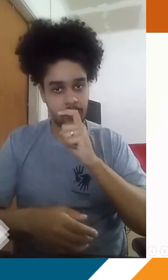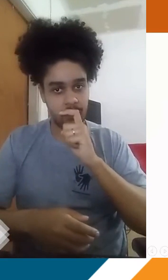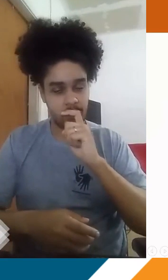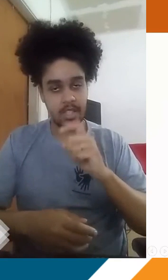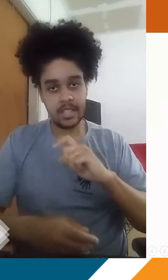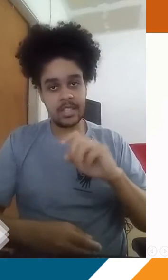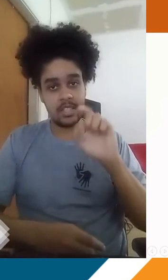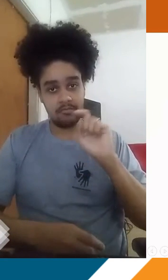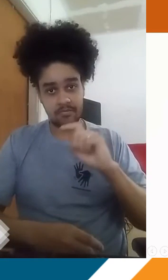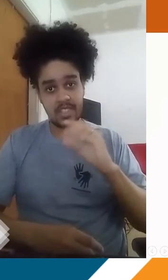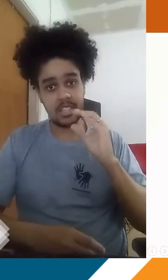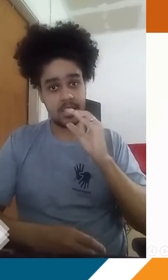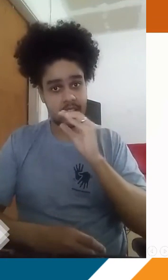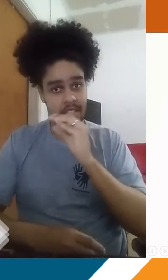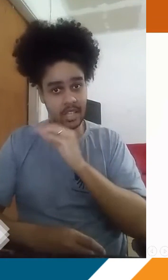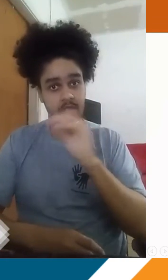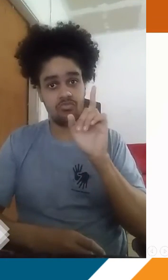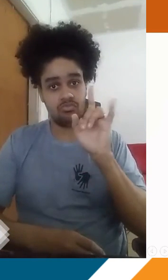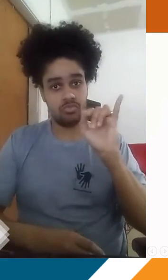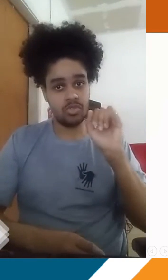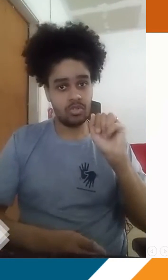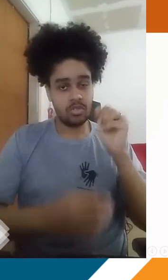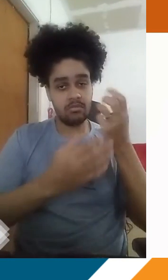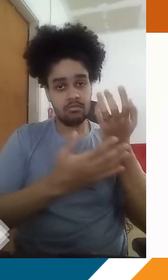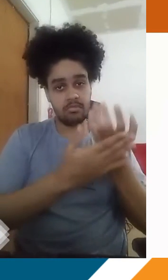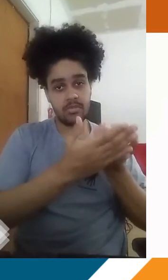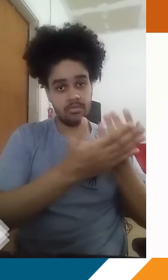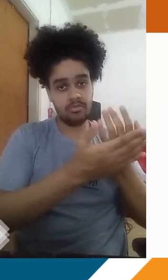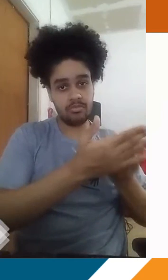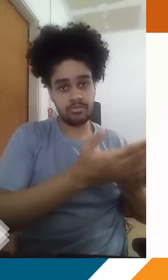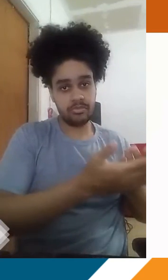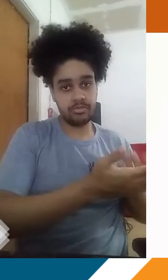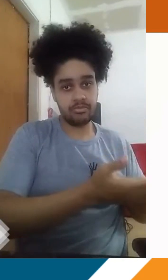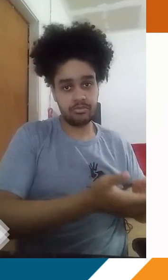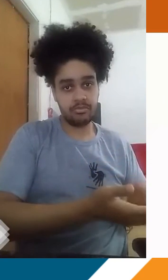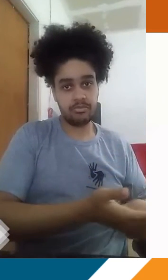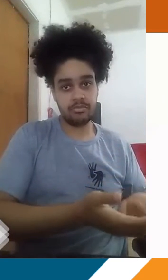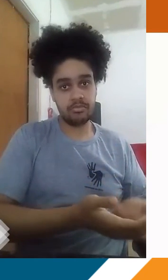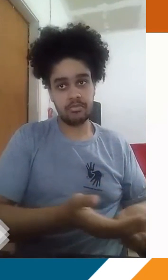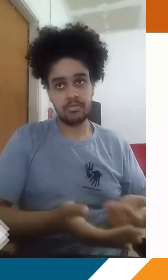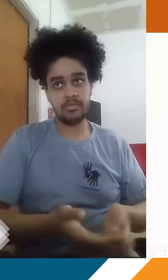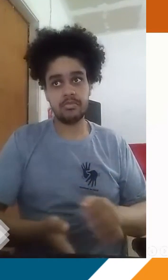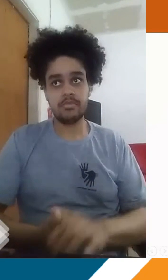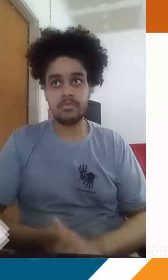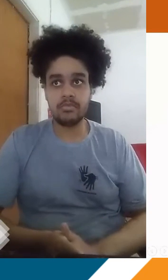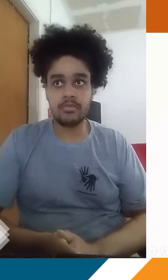Ou seja, aquele calor que ela acumulou durante o dia vai se perdendo, vai sendo dissipado para alturas